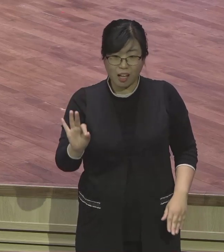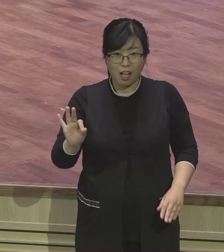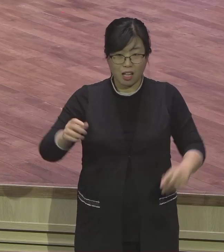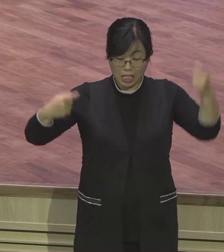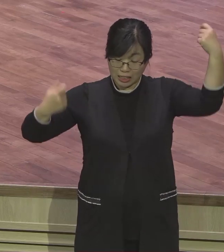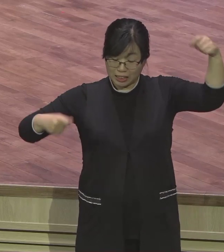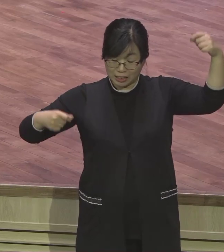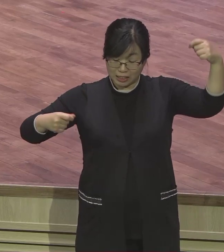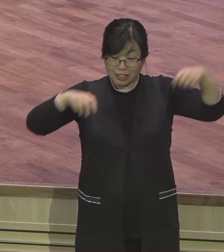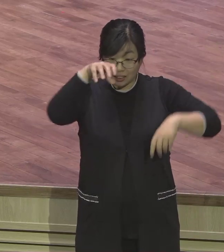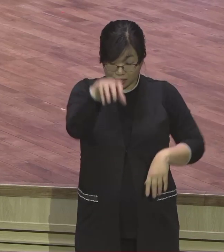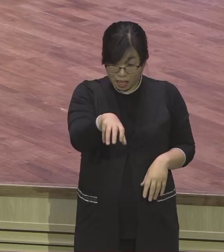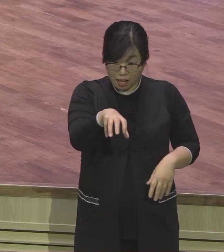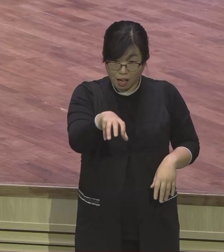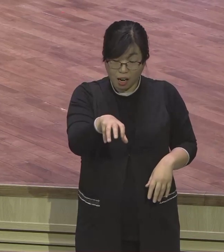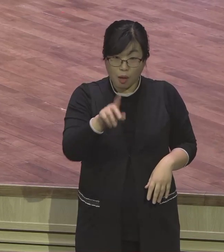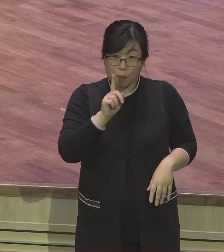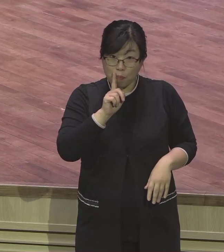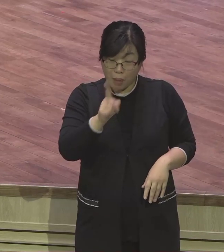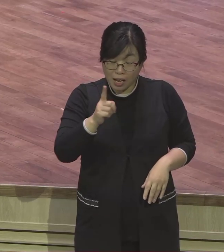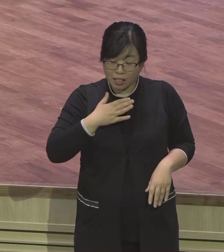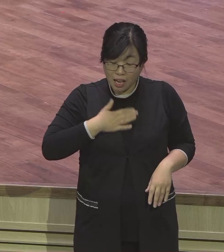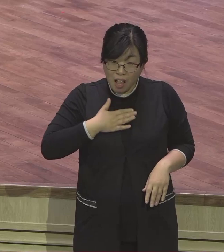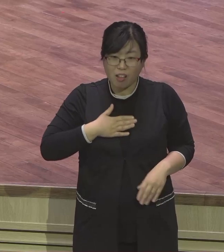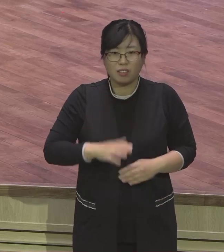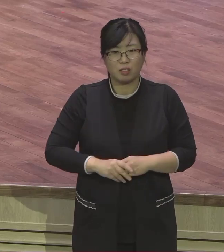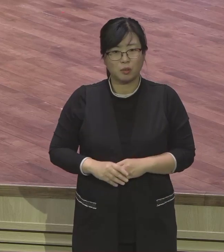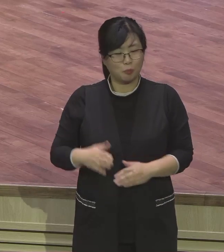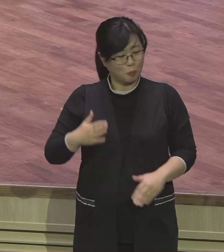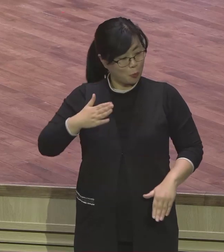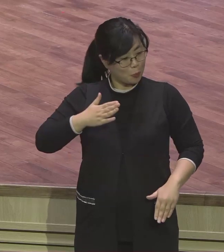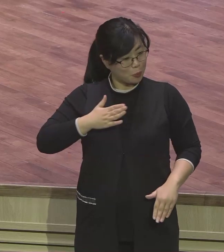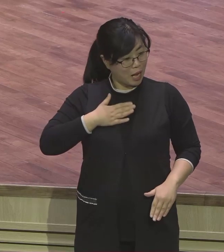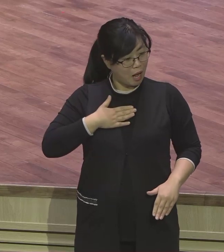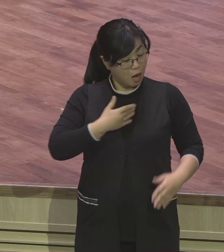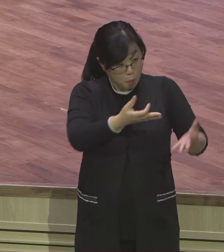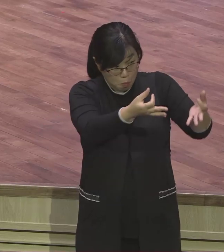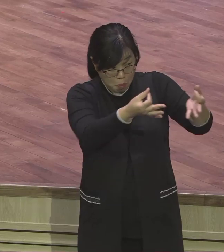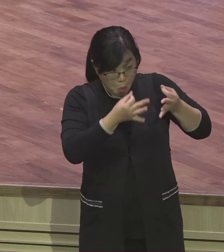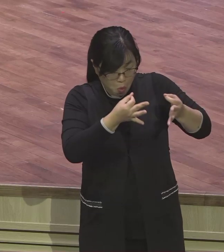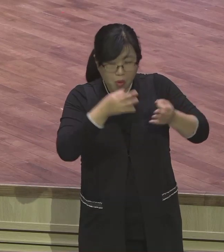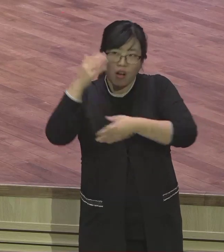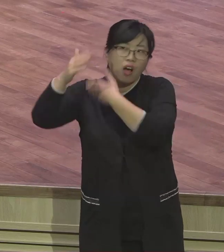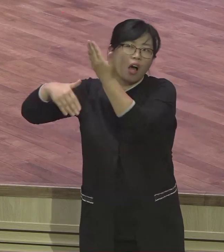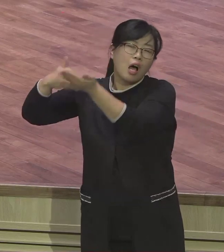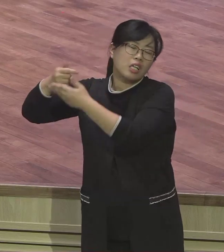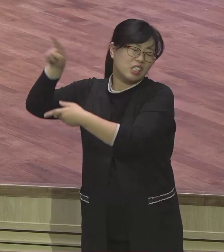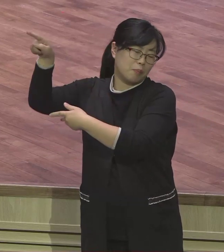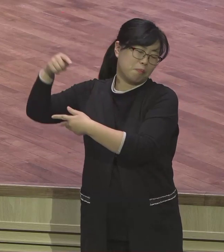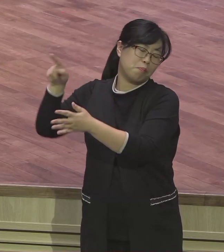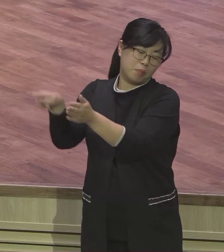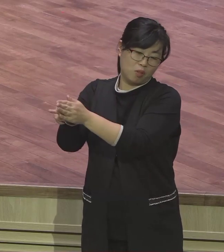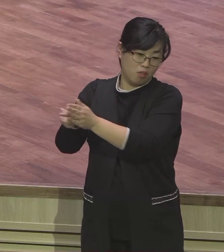지내면 안 돼요. 제사는 귀신에 파는 거예요. 귀신 앞에 한다고 저렇게 입장 사주러 오지네 말씀했어요. 제사 같은 거 하면 안 돼요 이제.